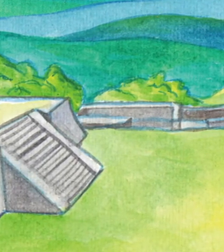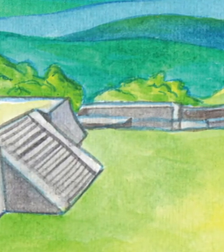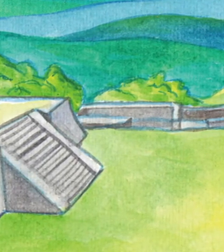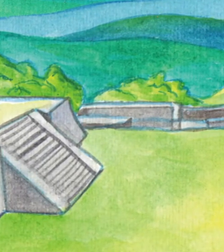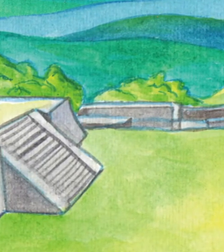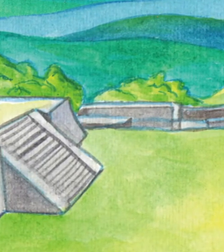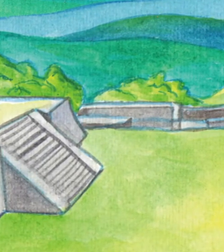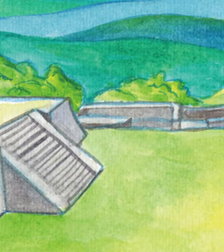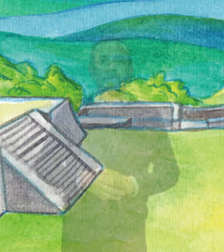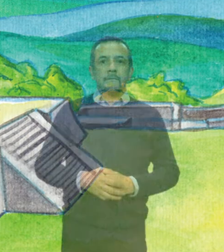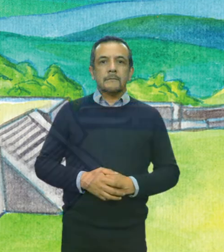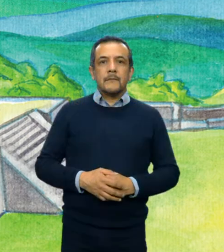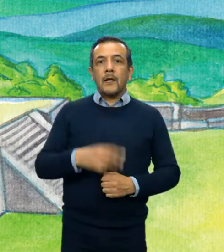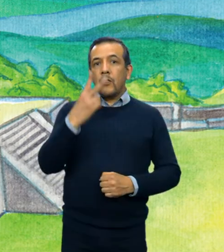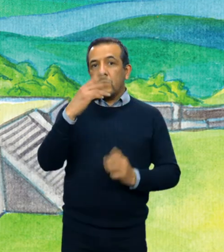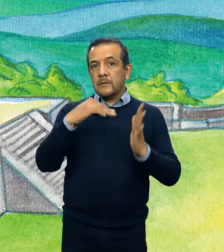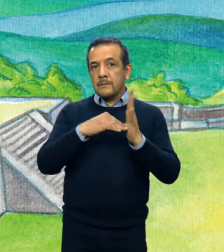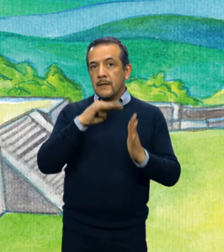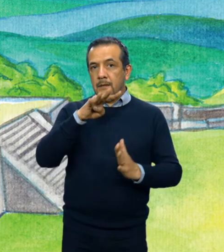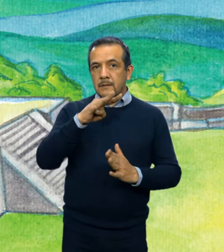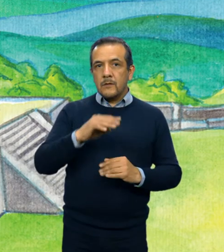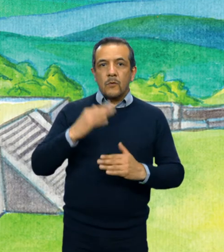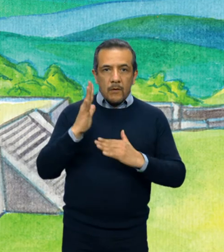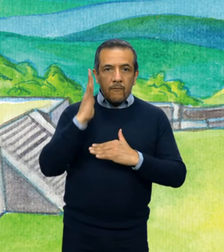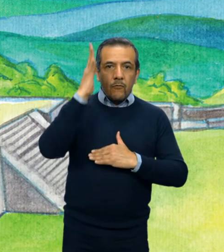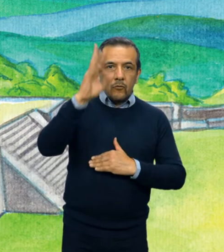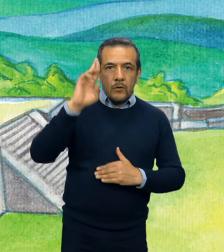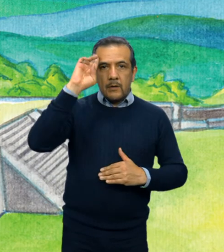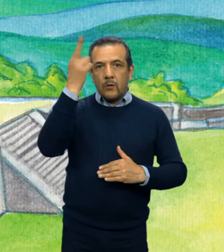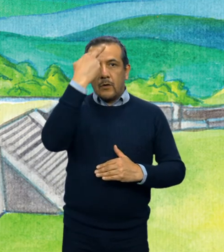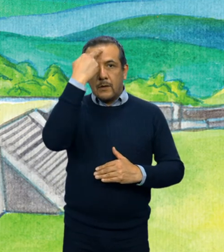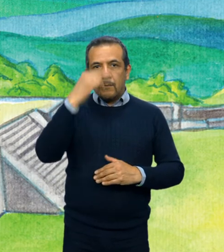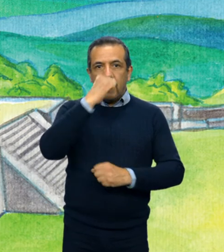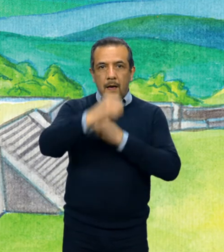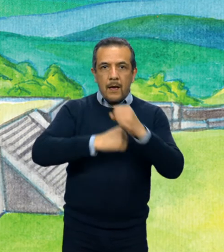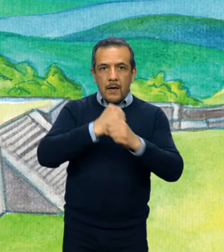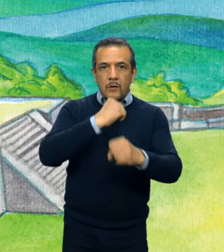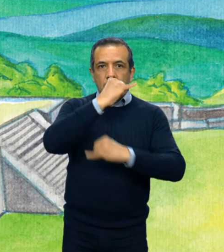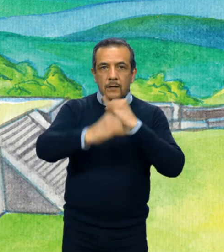El 2019 será recordado como el Año Internacional de las Lenguas Indígenas.